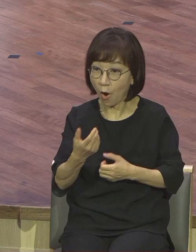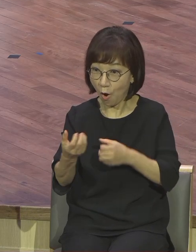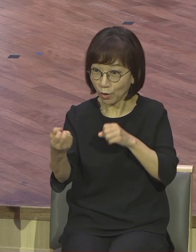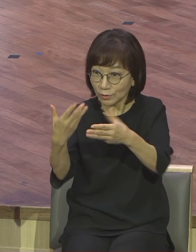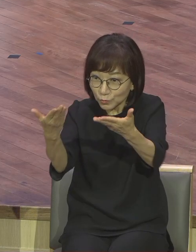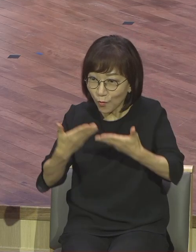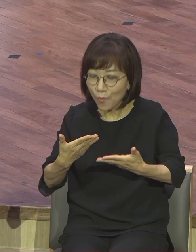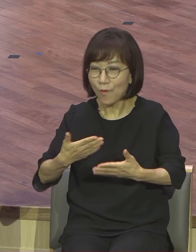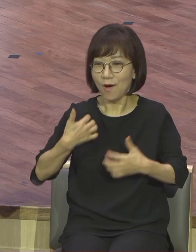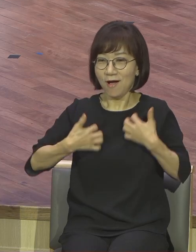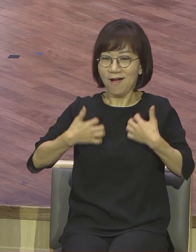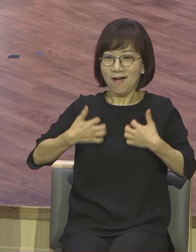등등